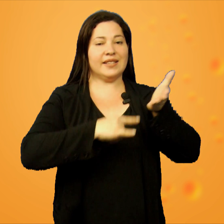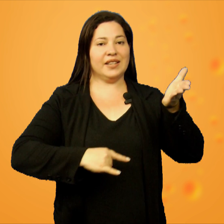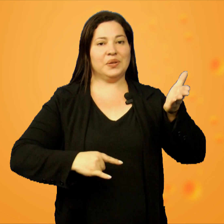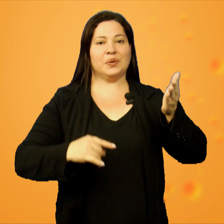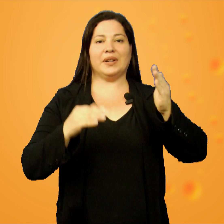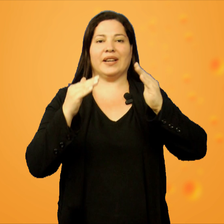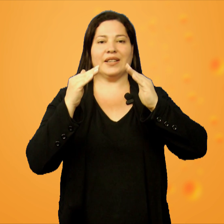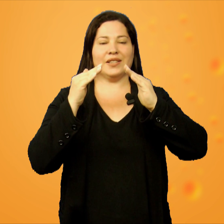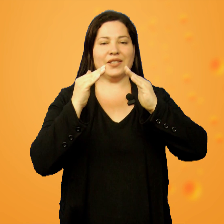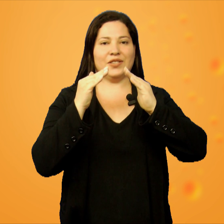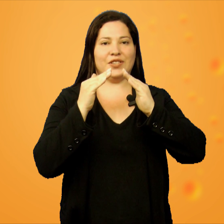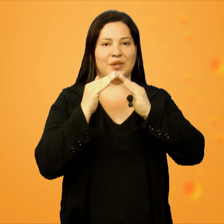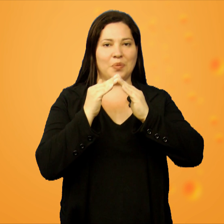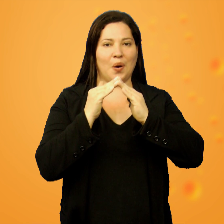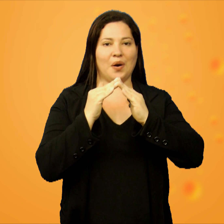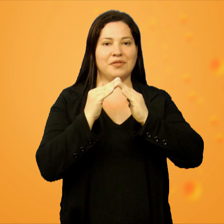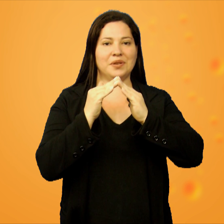Escritura de imóvel.